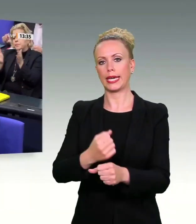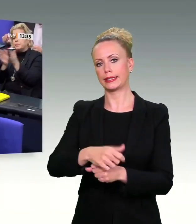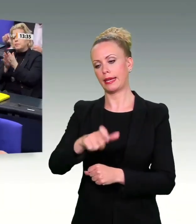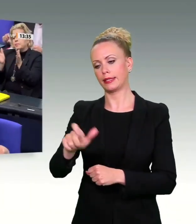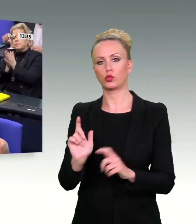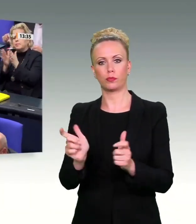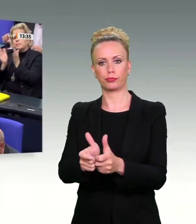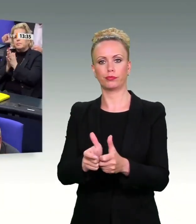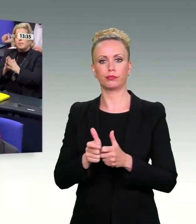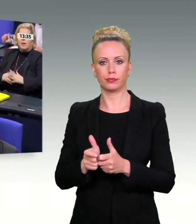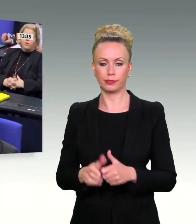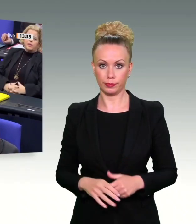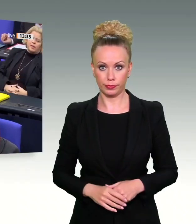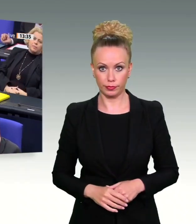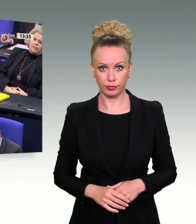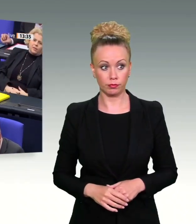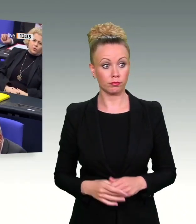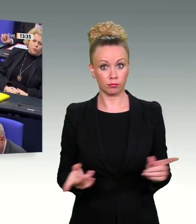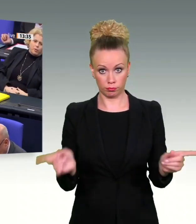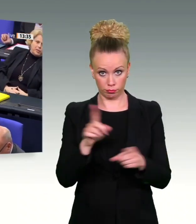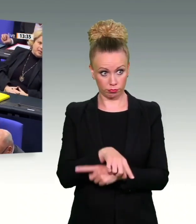Herr Trum, Sie möchten gerne reagieren.